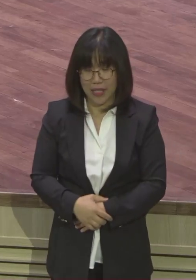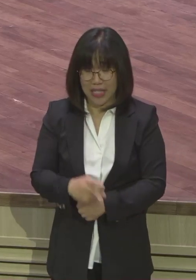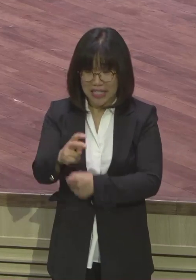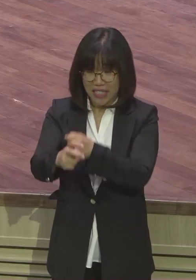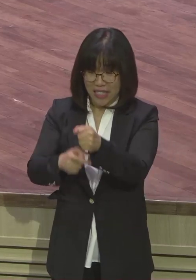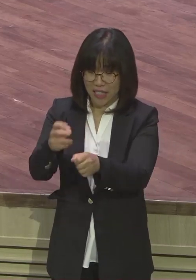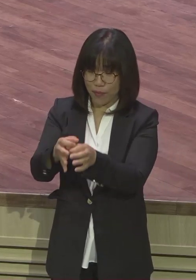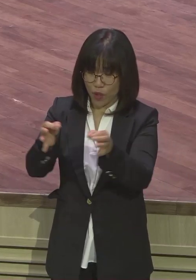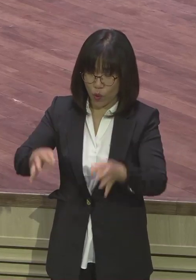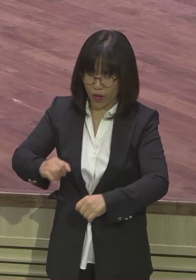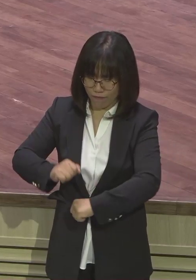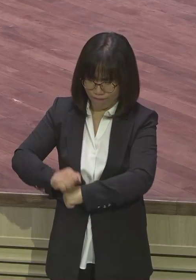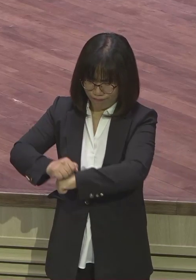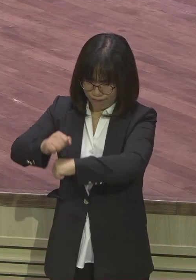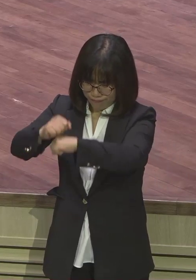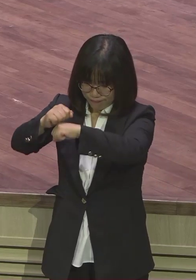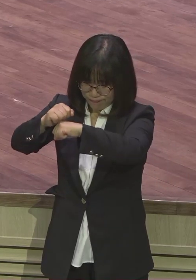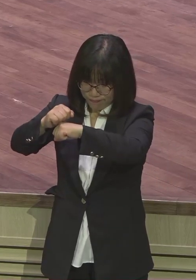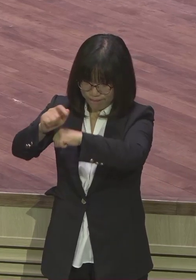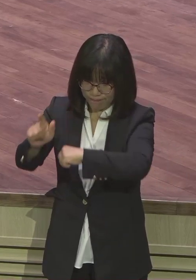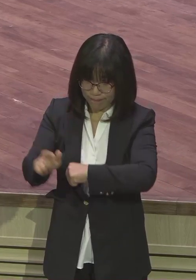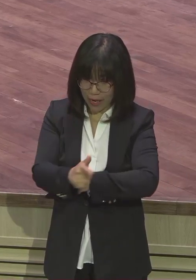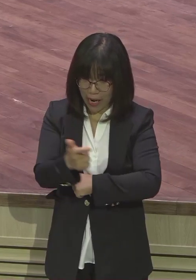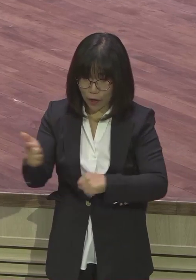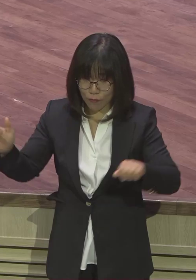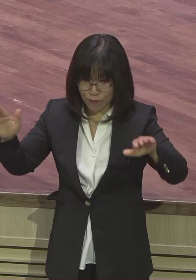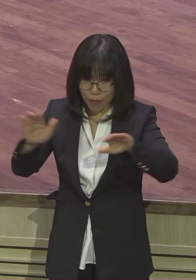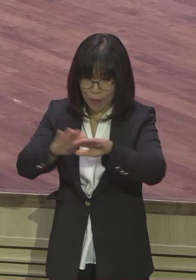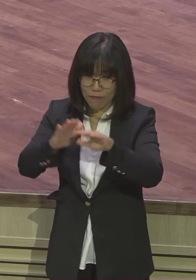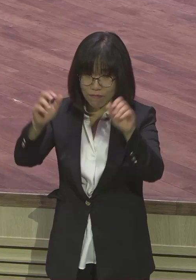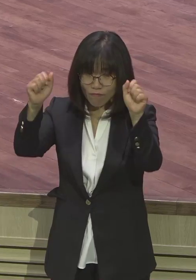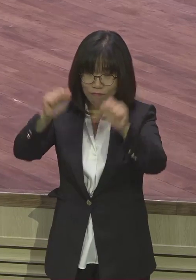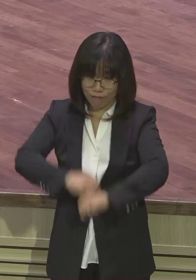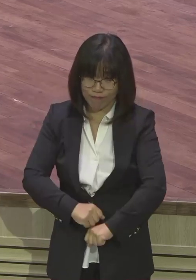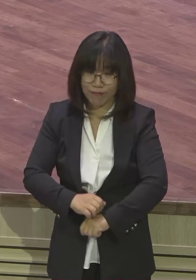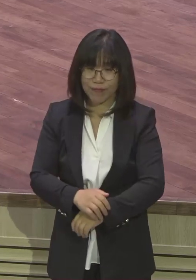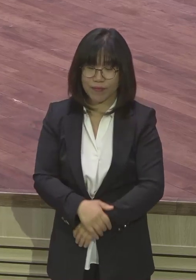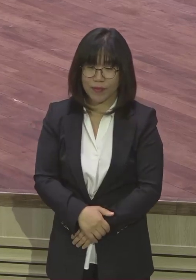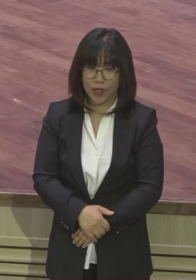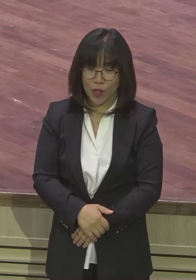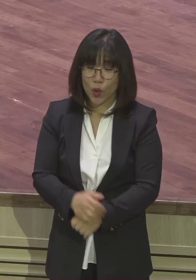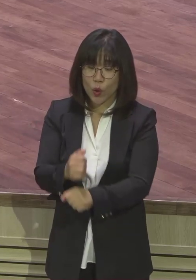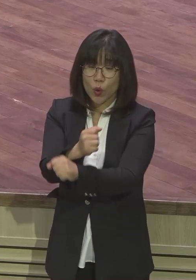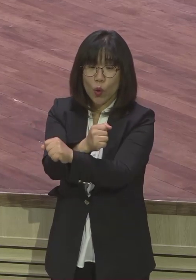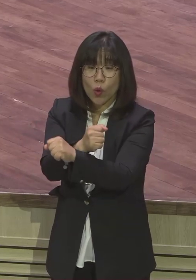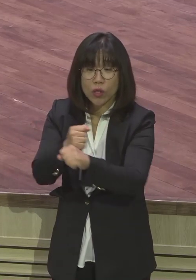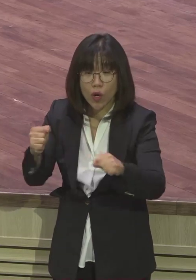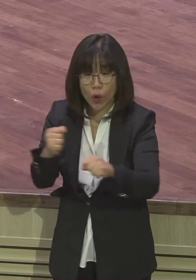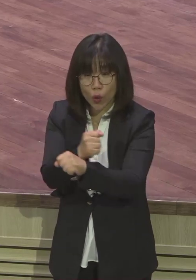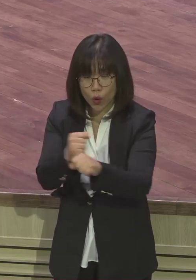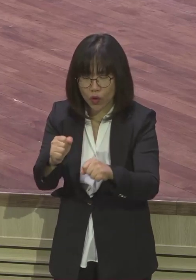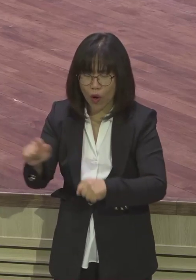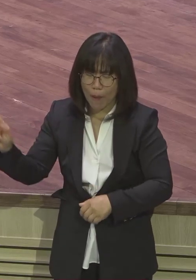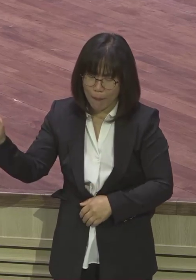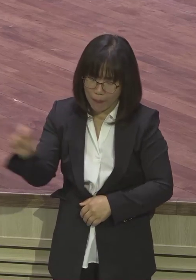사실 용서라는 것은요. 빨리 하지 않으면 않을수록 용서하기가 힘들어집니다.